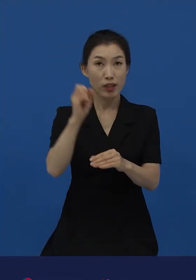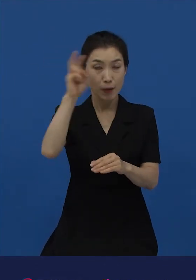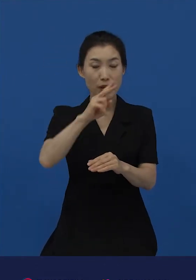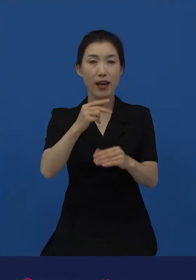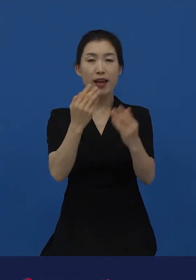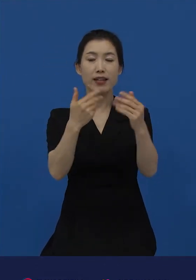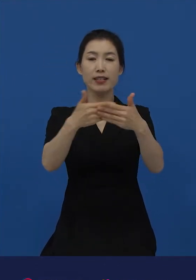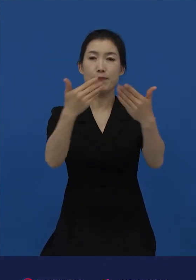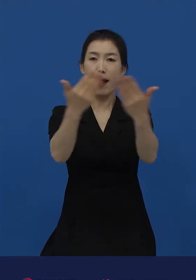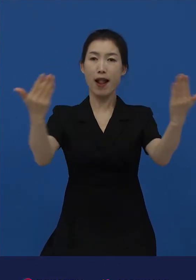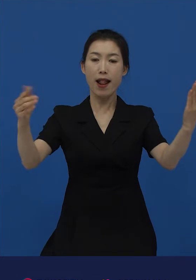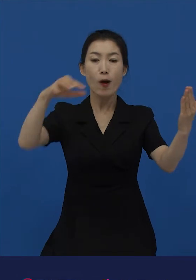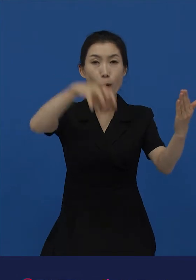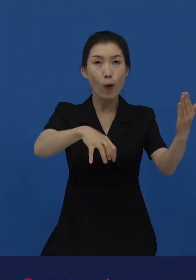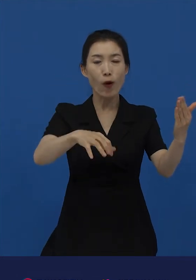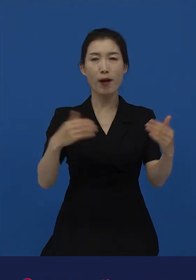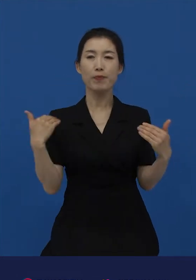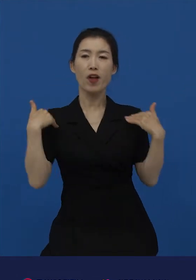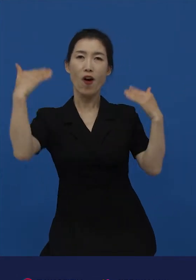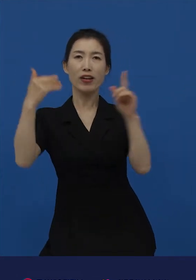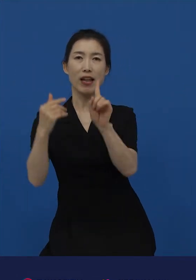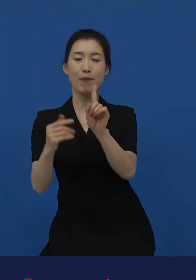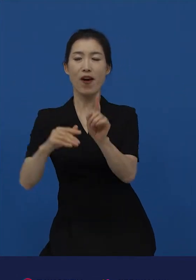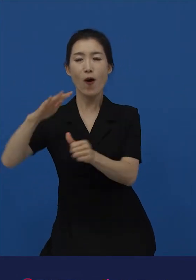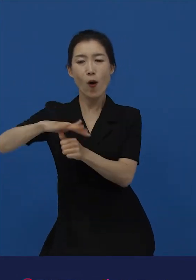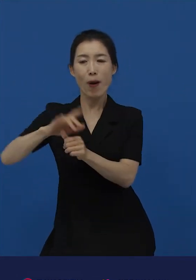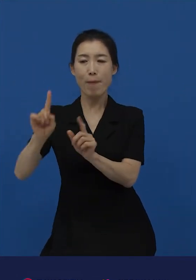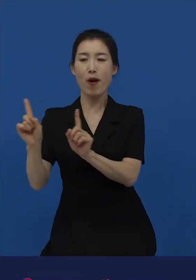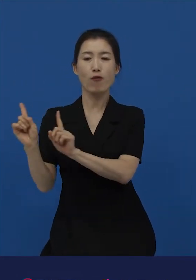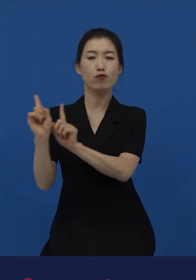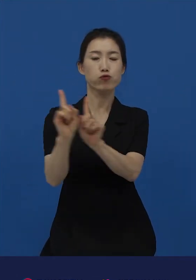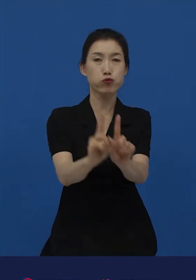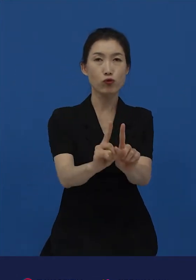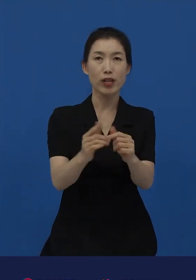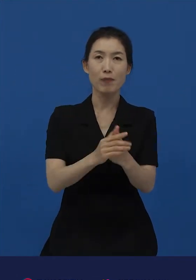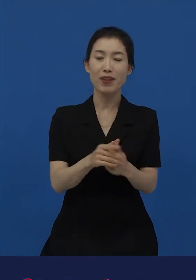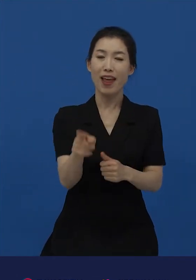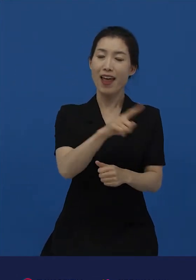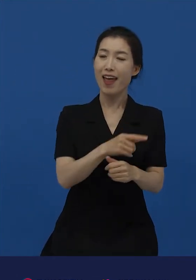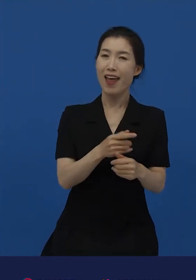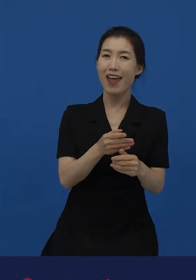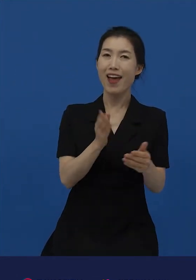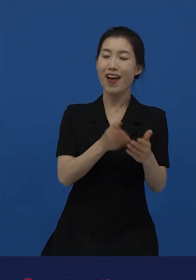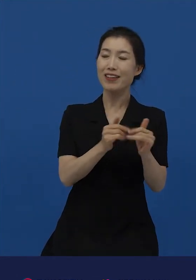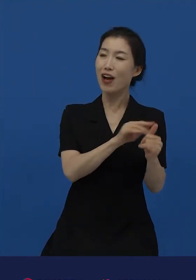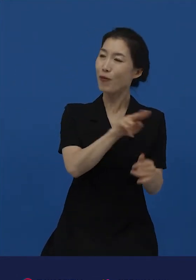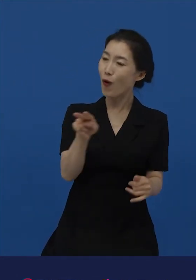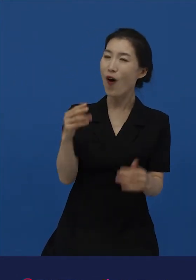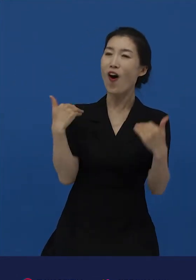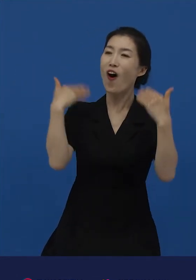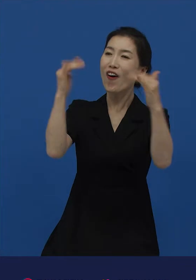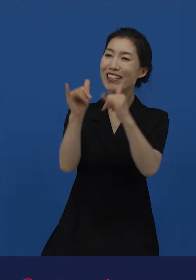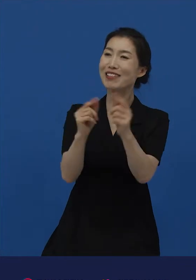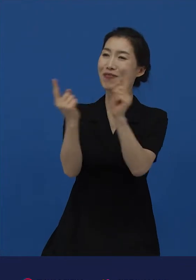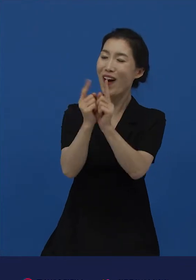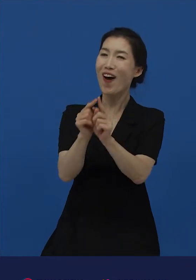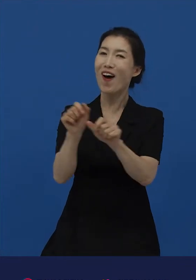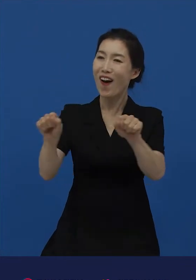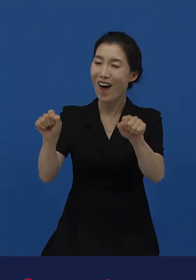아이 한 명과 어른 한 명이 들어옵니다. 진행자들은 자연스럽게 어른에게 다가가서 전 이수